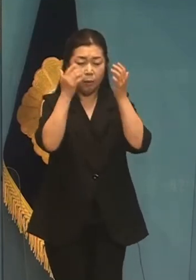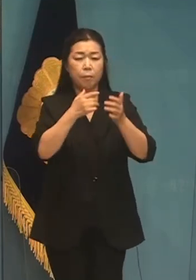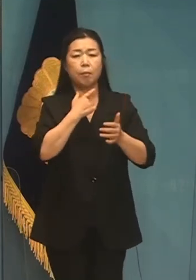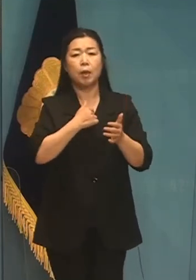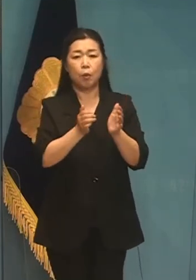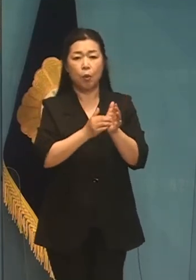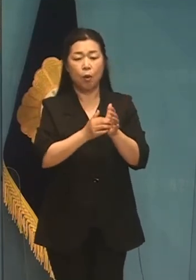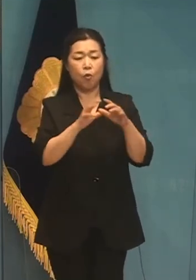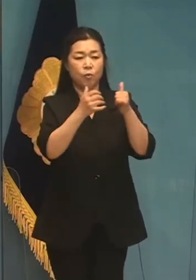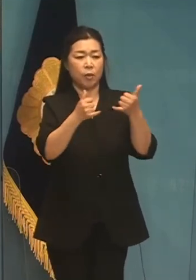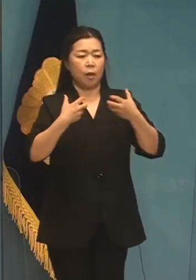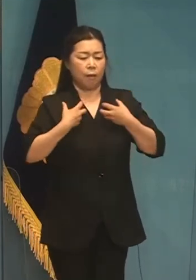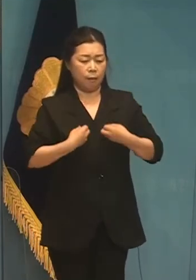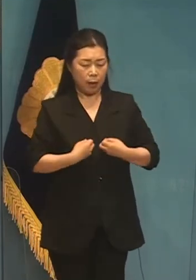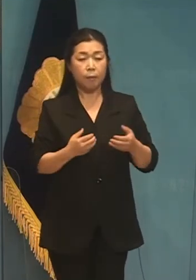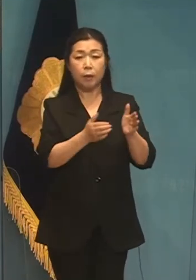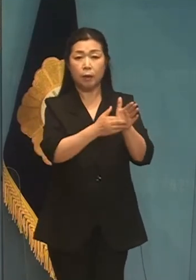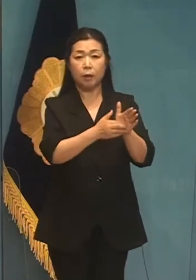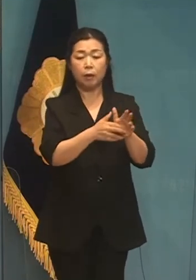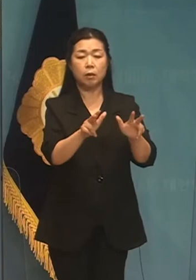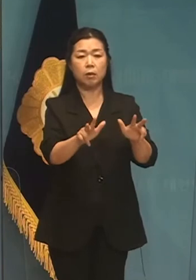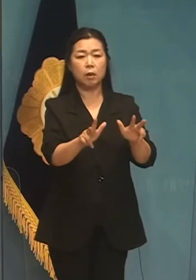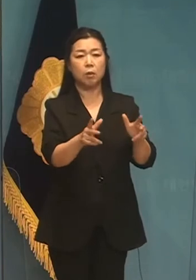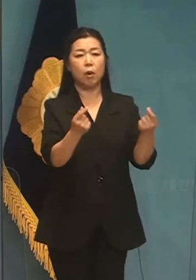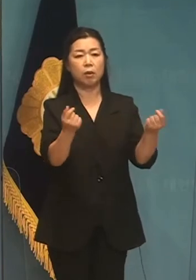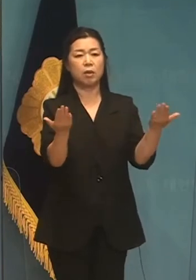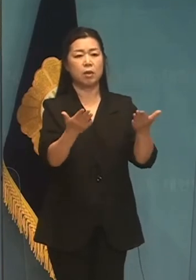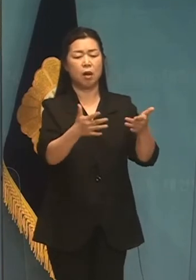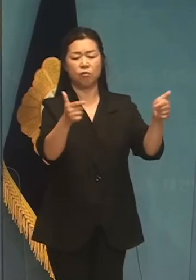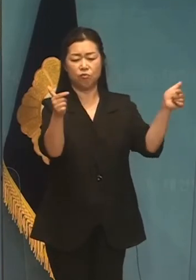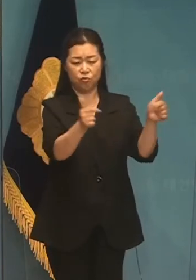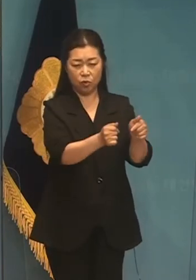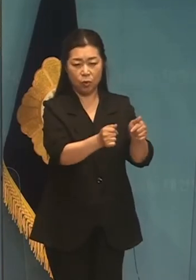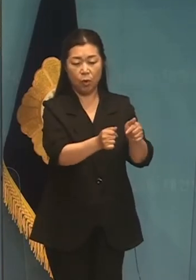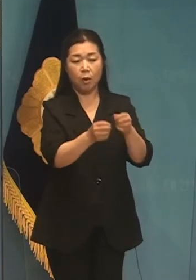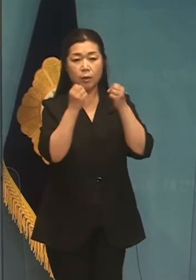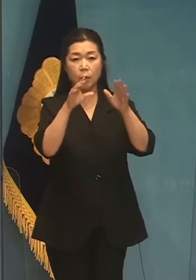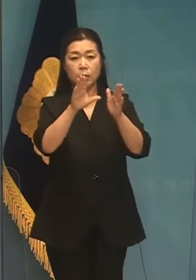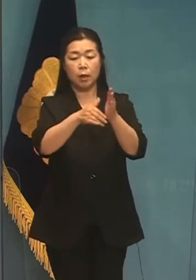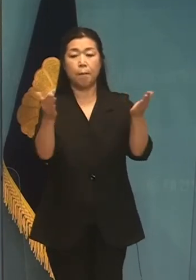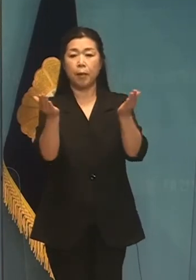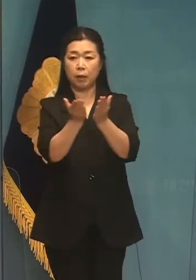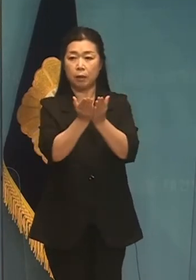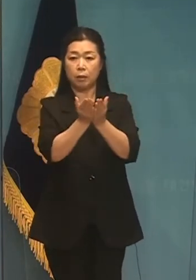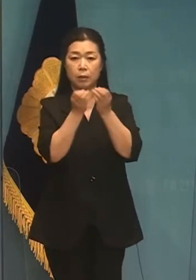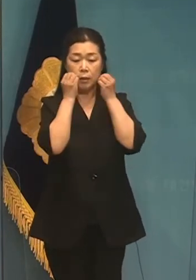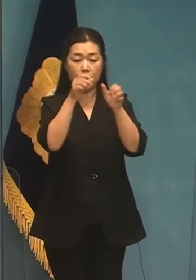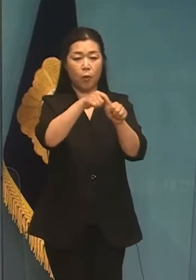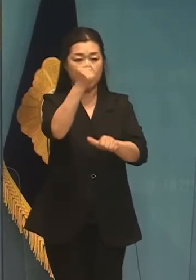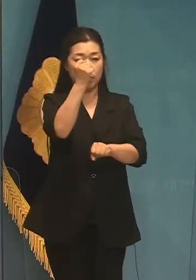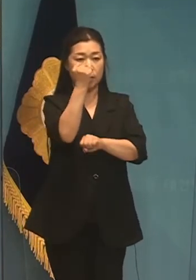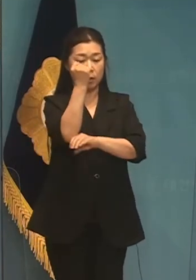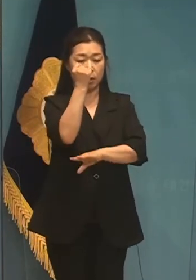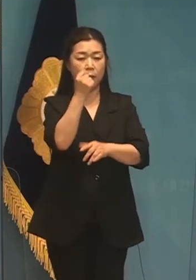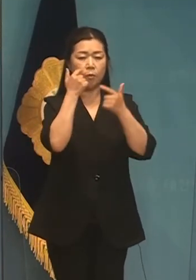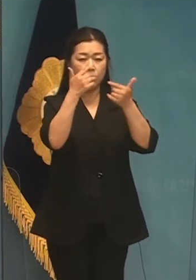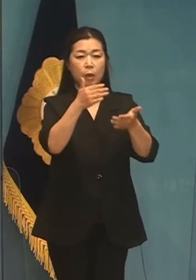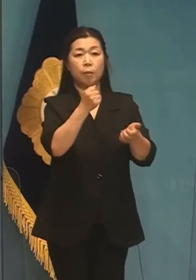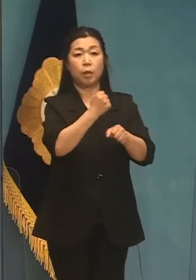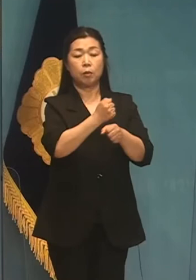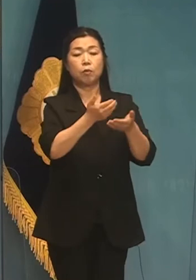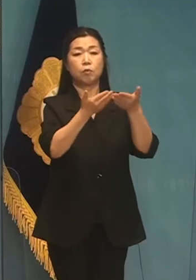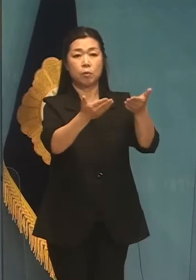실망시켰습니다. 이제 그런 일을 최소화하고 새로운 시대에 걸맞는 인사원칙을 분명히 함으로써